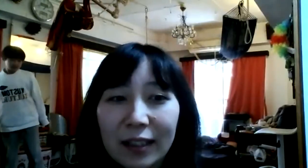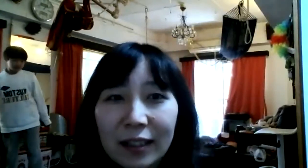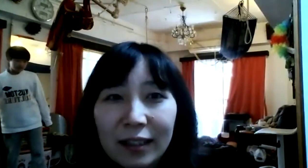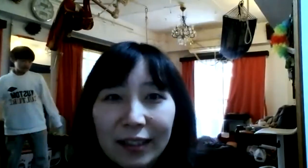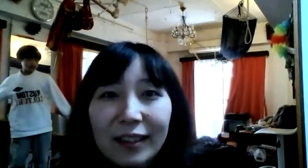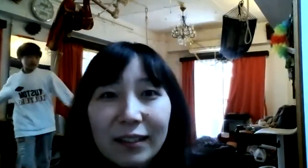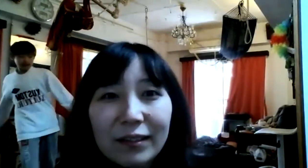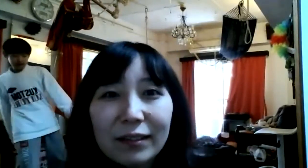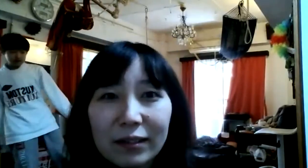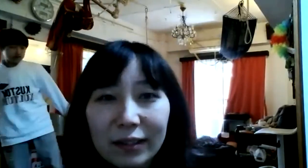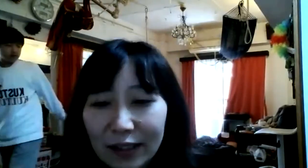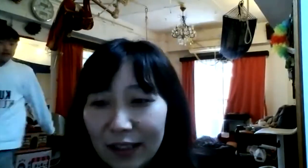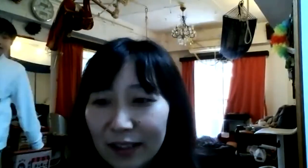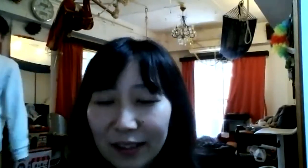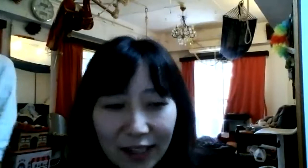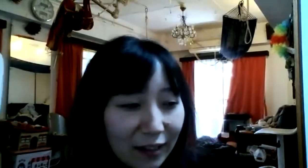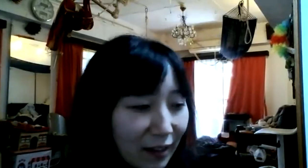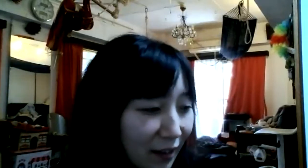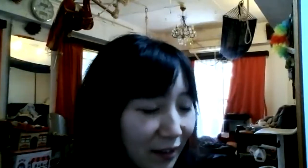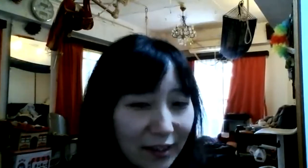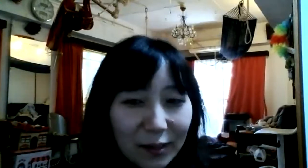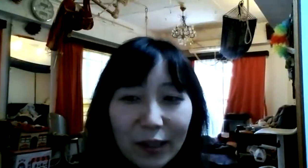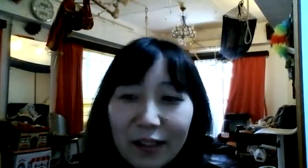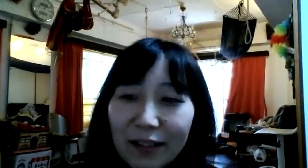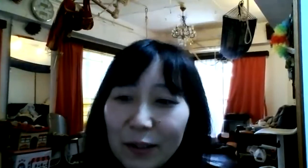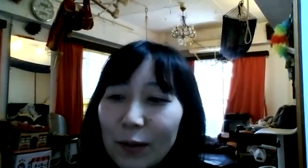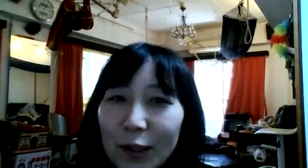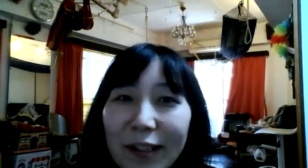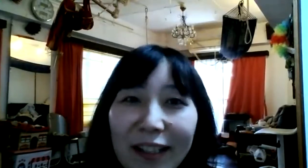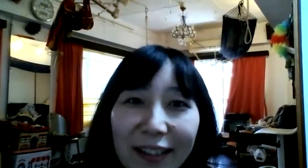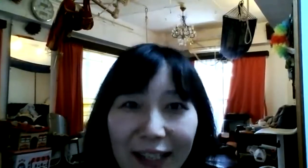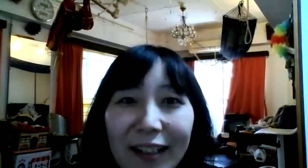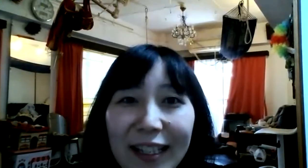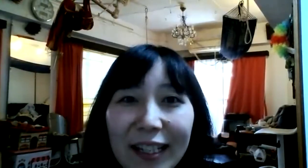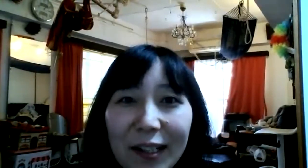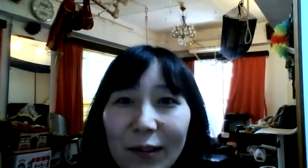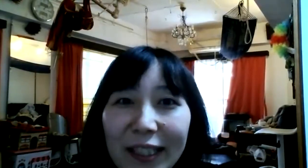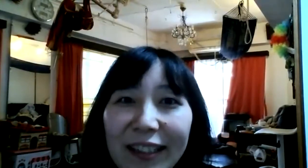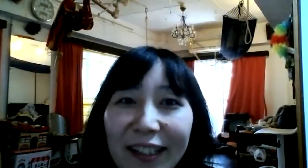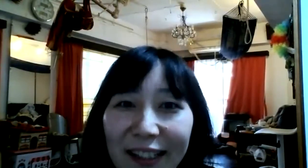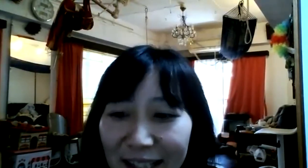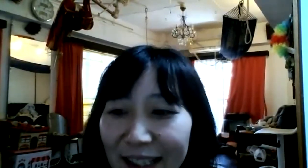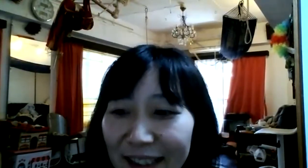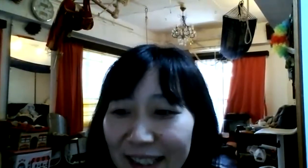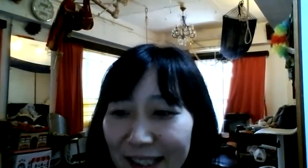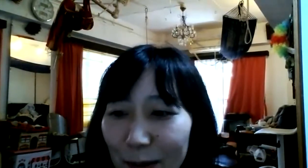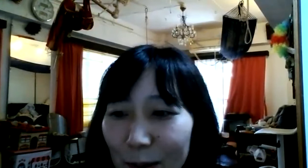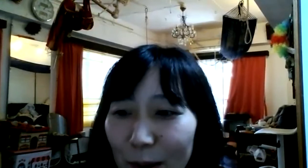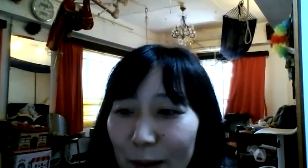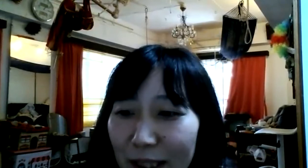はいうーんそれ、その手話がね、できるようになったからはいご両親